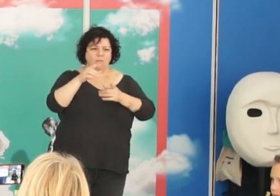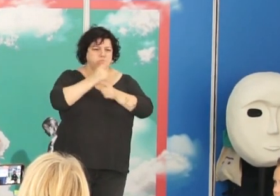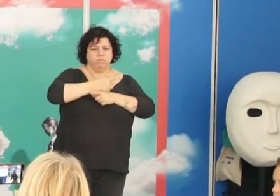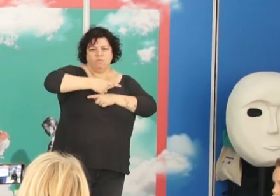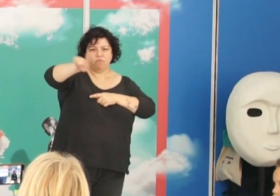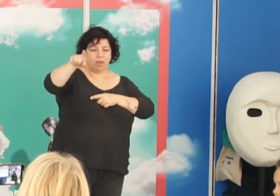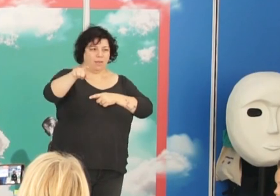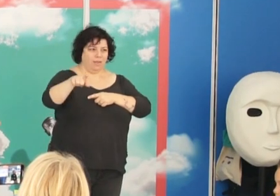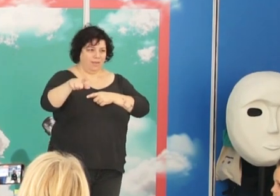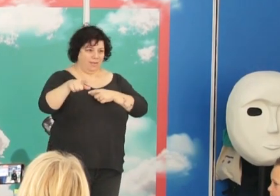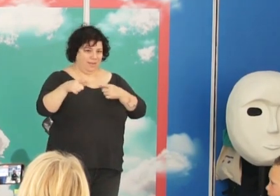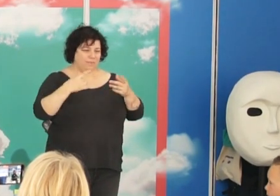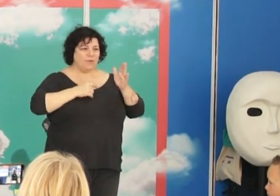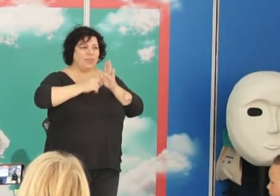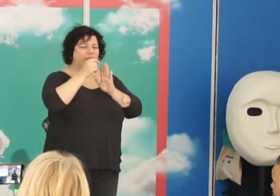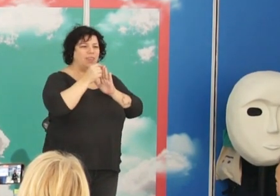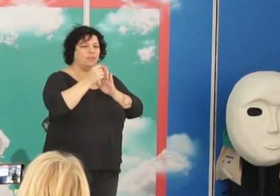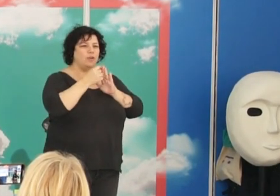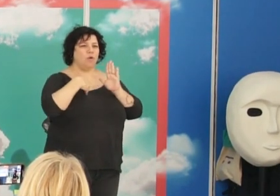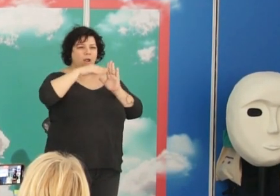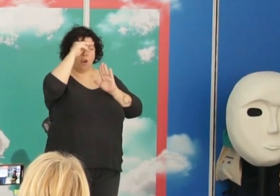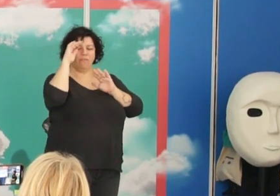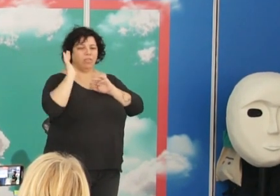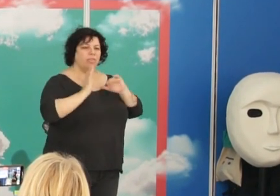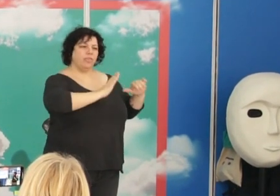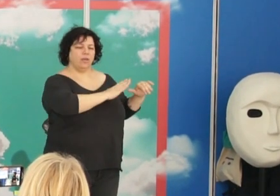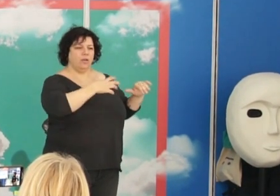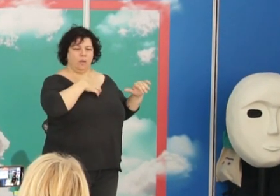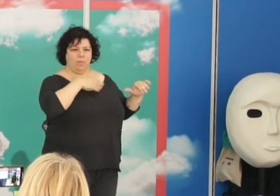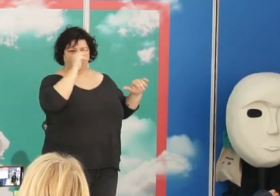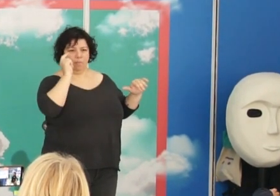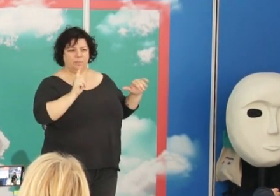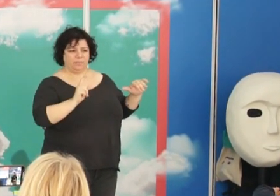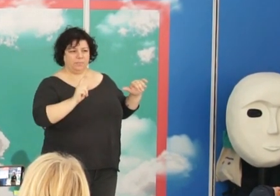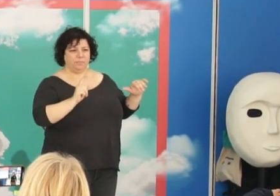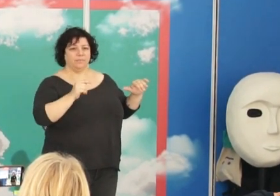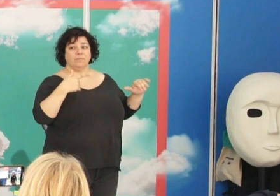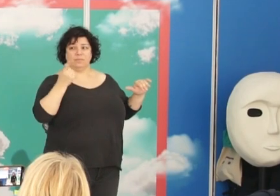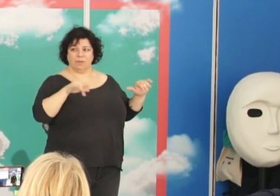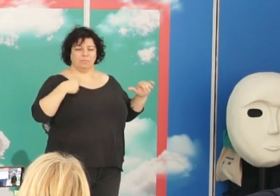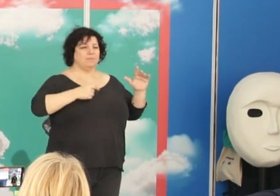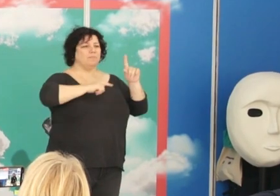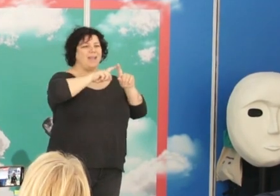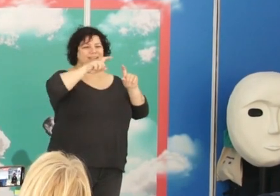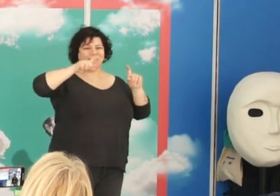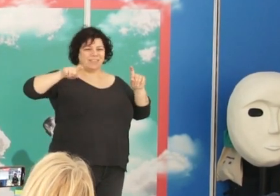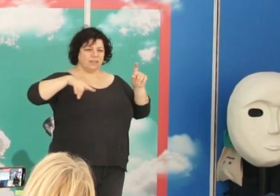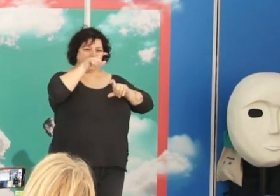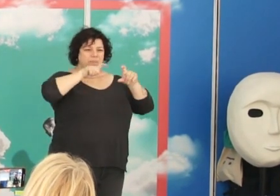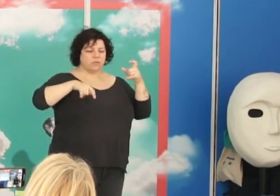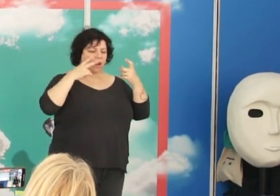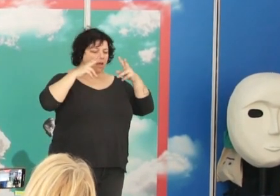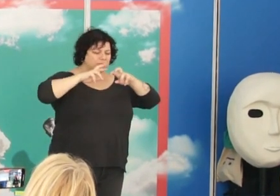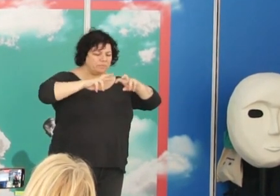a ser ley. O sea, que es que ese dato creo que no tenemos que perderlo nunca de vista. Revisando esas estadísticas de las personas